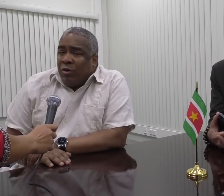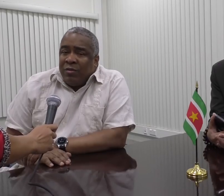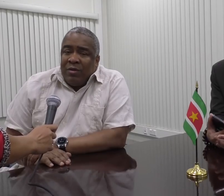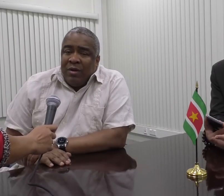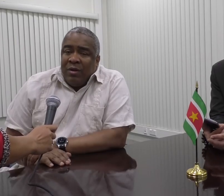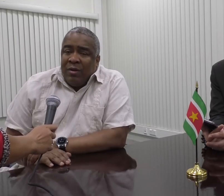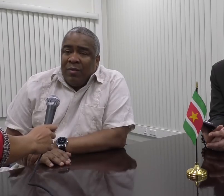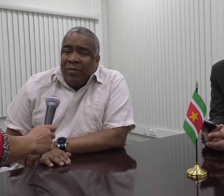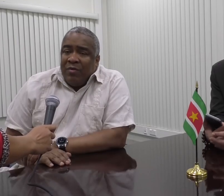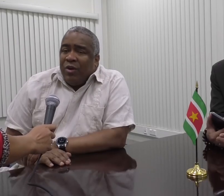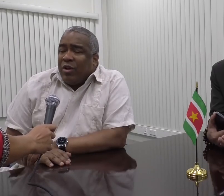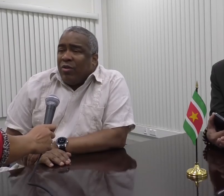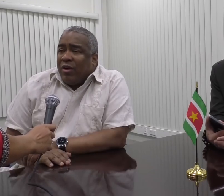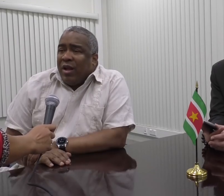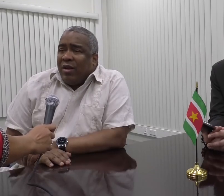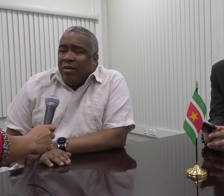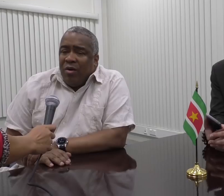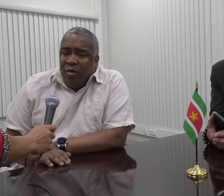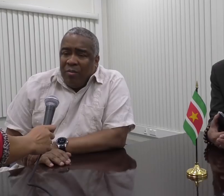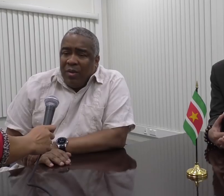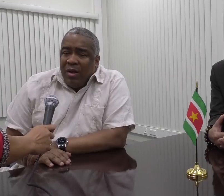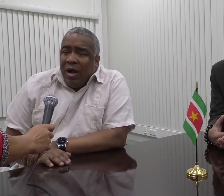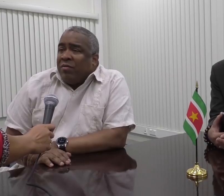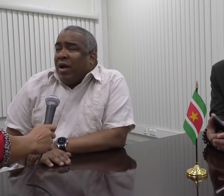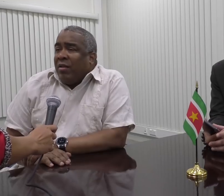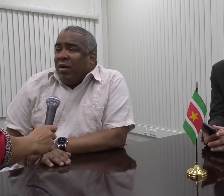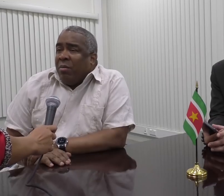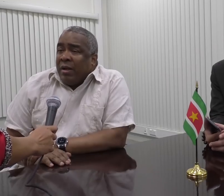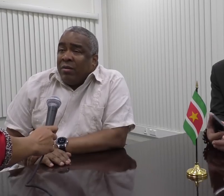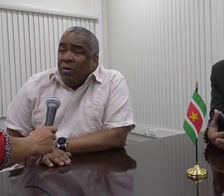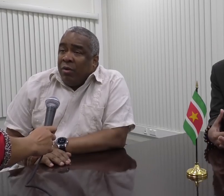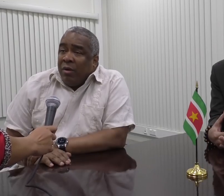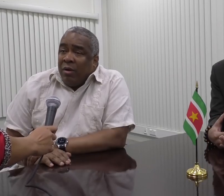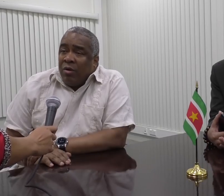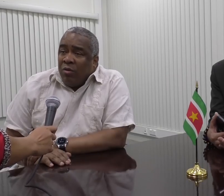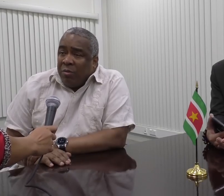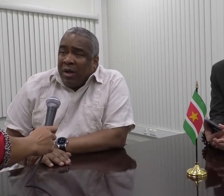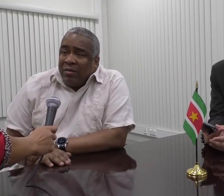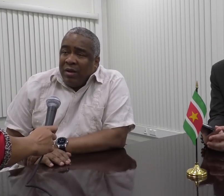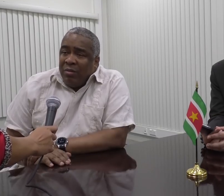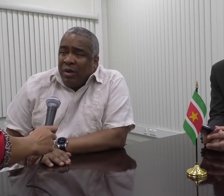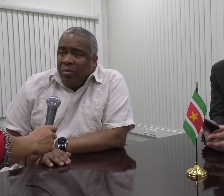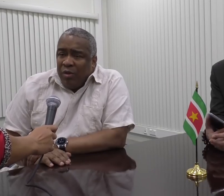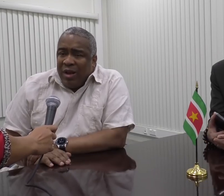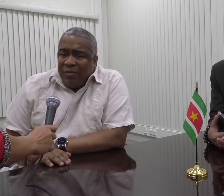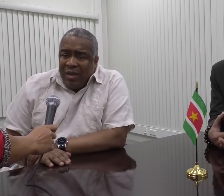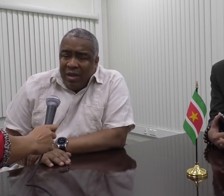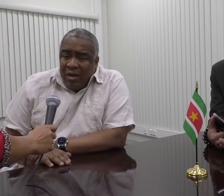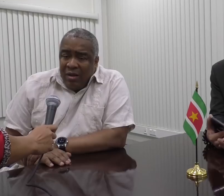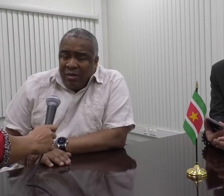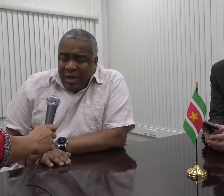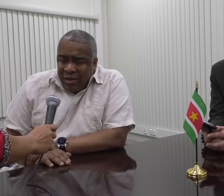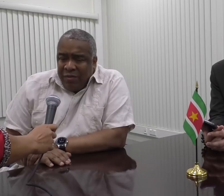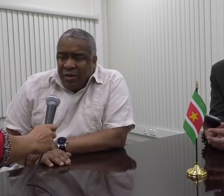importeurs de valuta kunnen krijgen om af te handelen met hun counterparts in het buitenland.